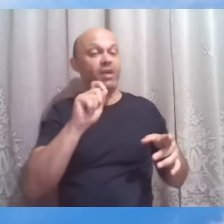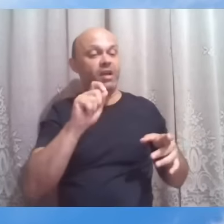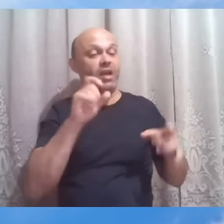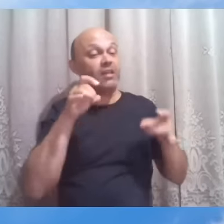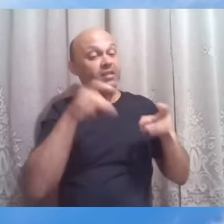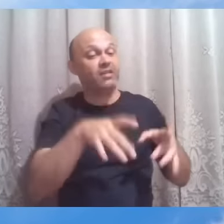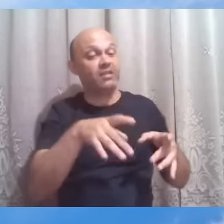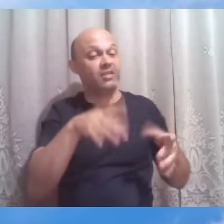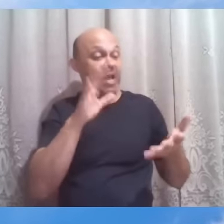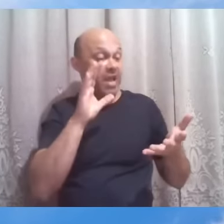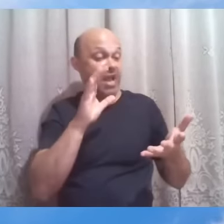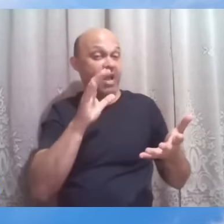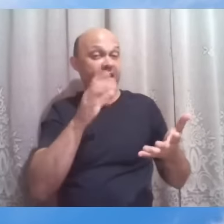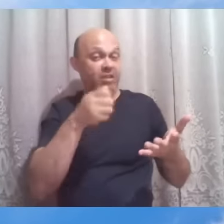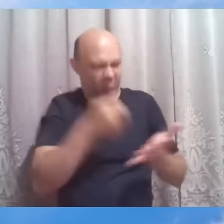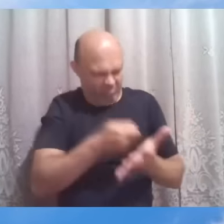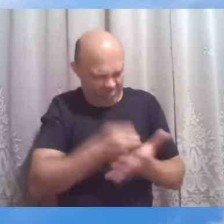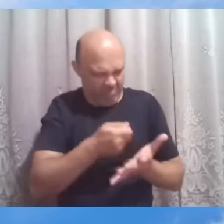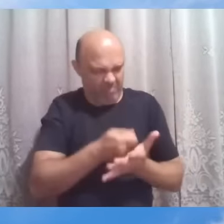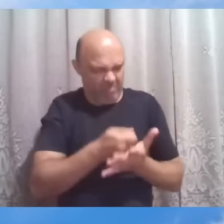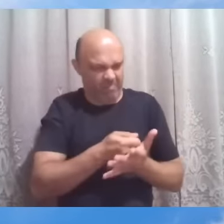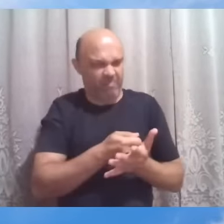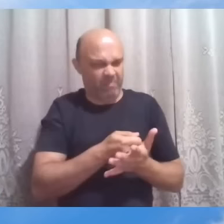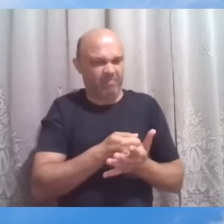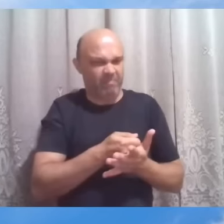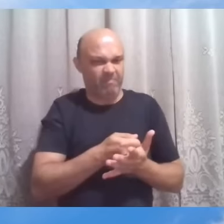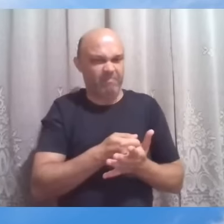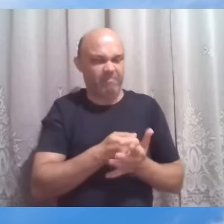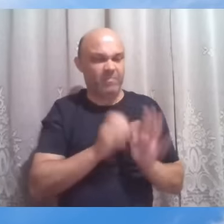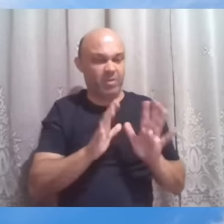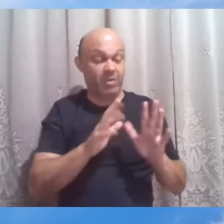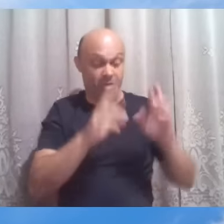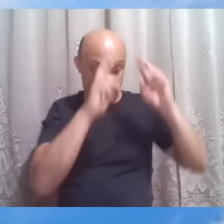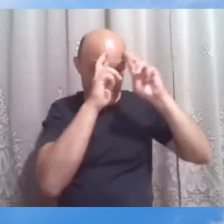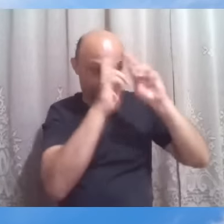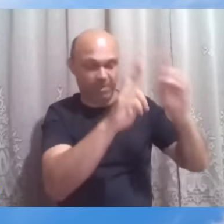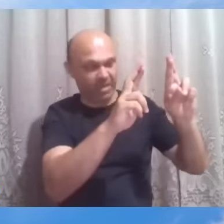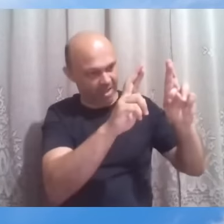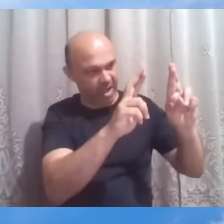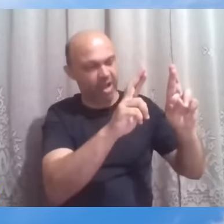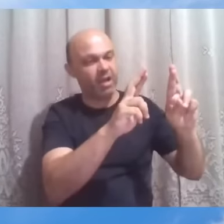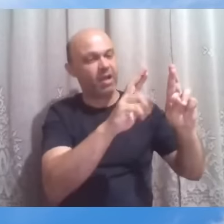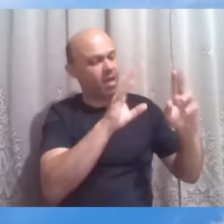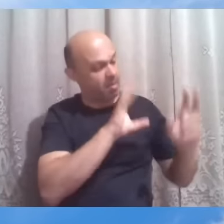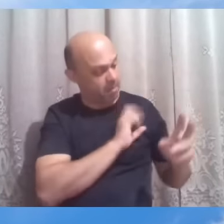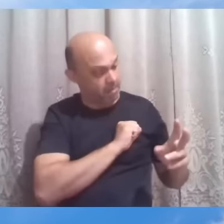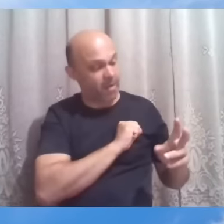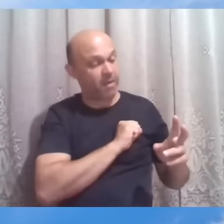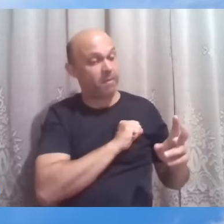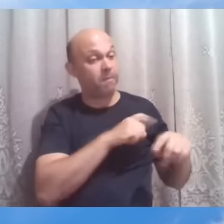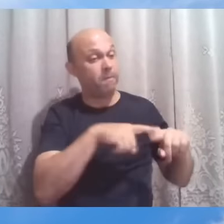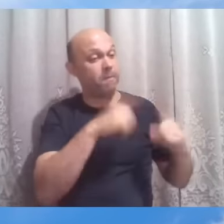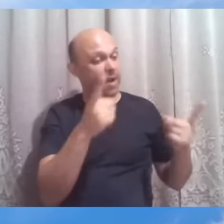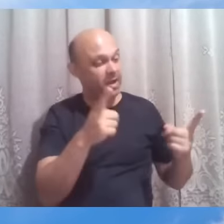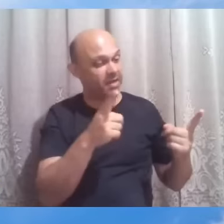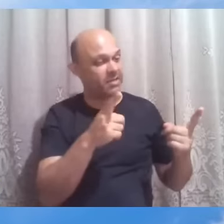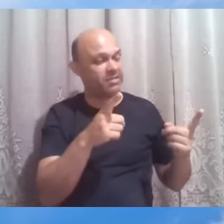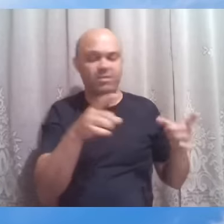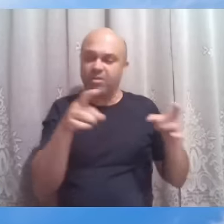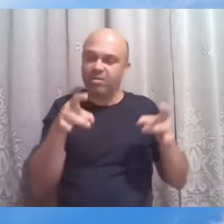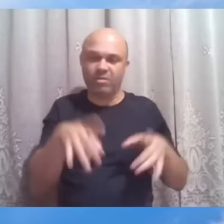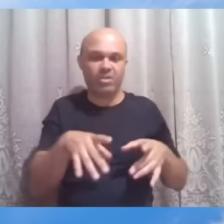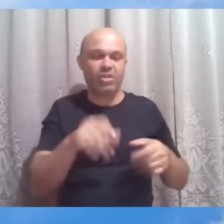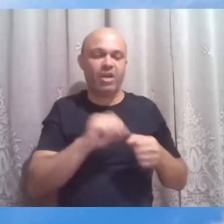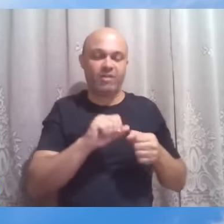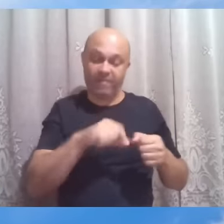Abrir mão de expectativas em relação a eles. Respeitá-los, amá-los como forem, mas não deixar de fazer o nosso